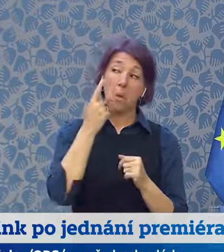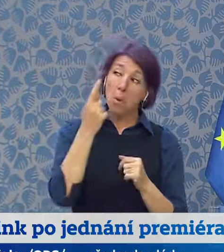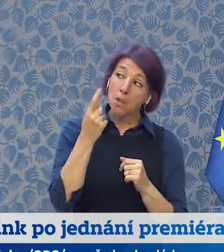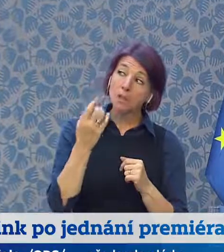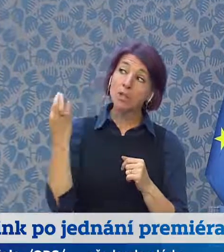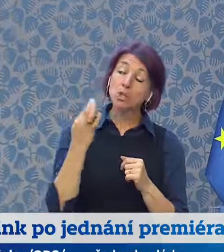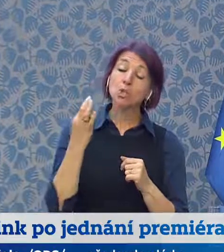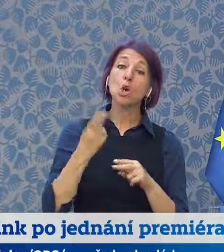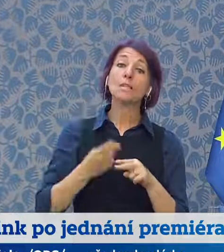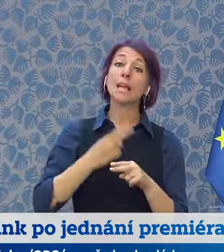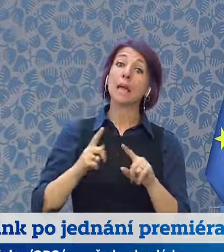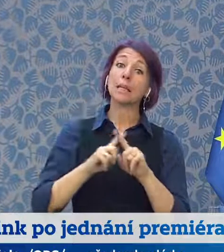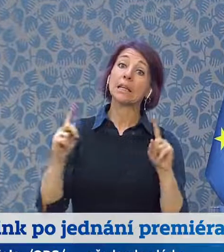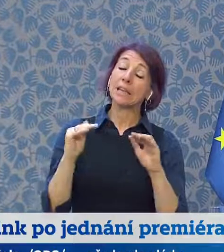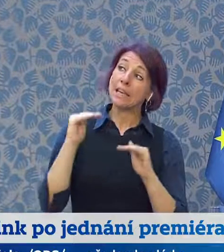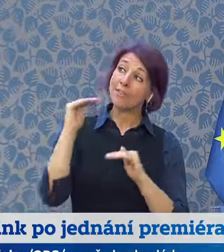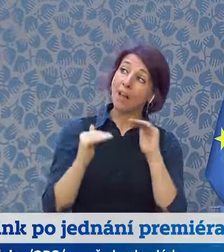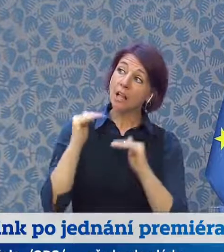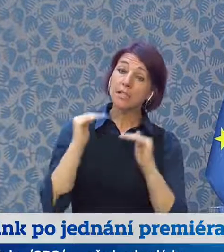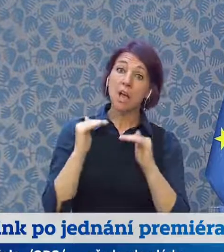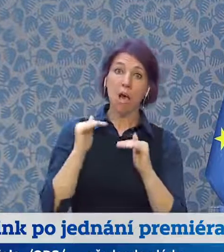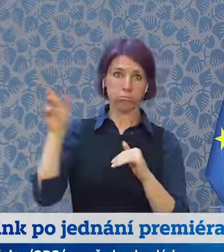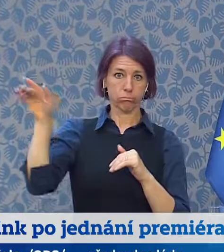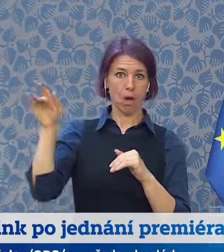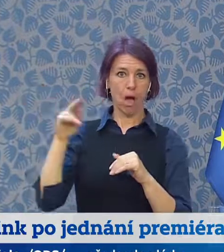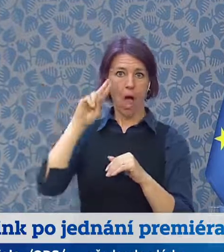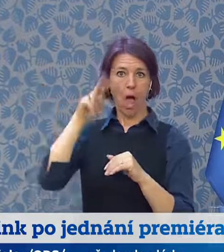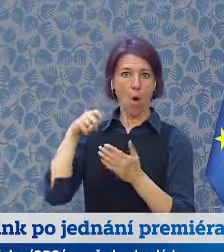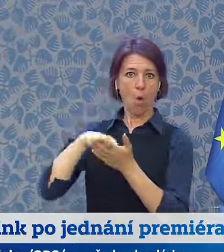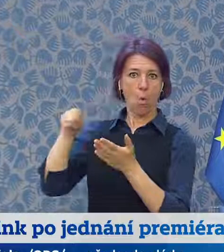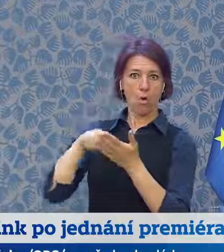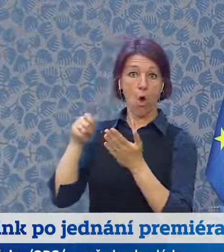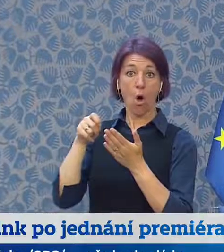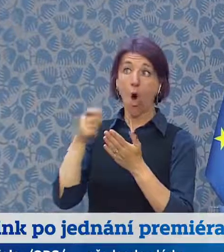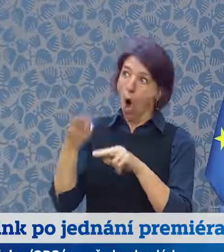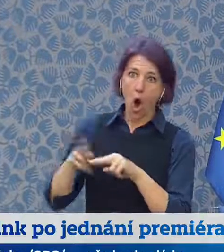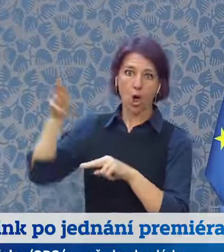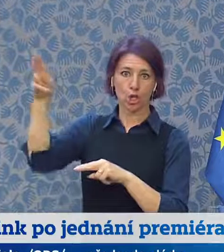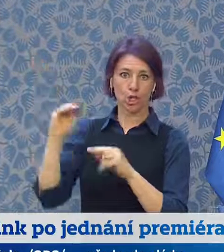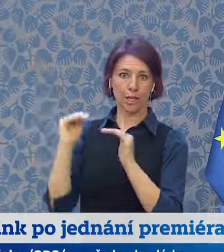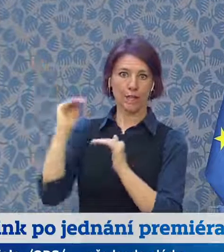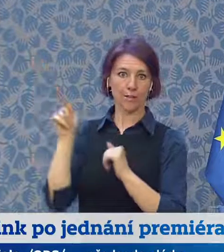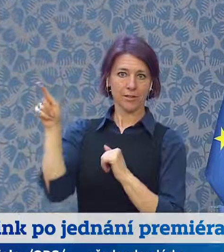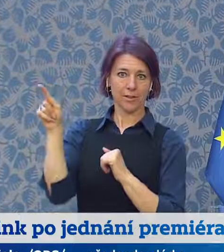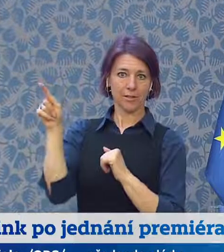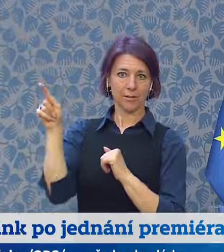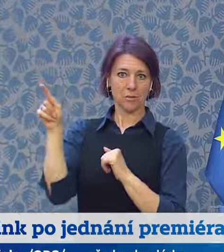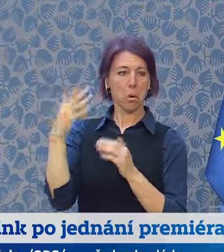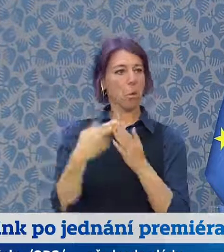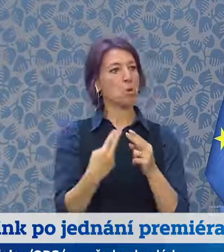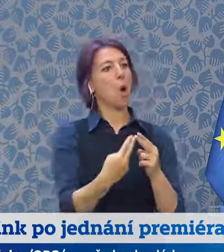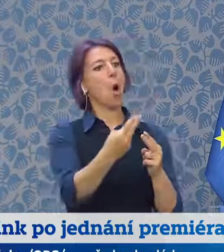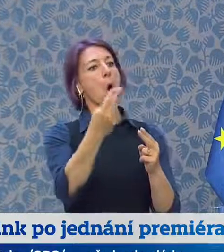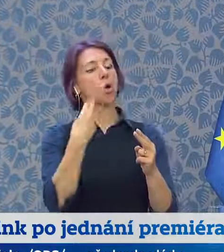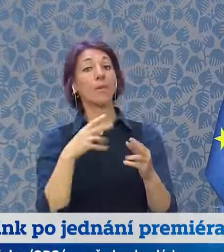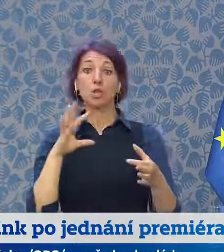inflace, které v eurozóně jsou a euro mají. Takže ta odpověď, že inflace více